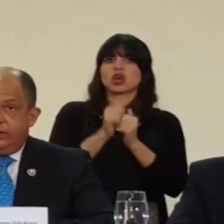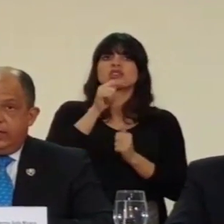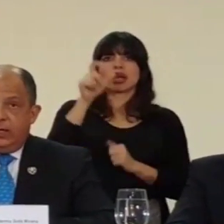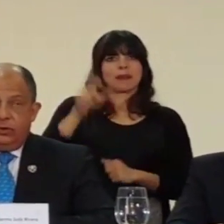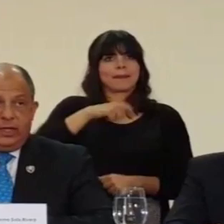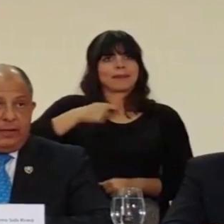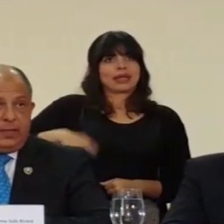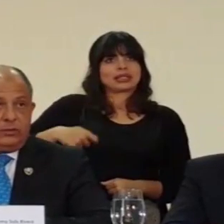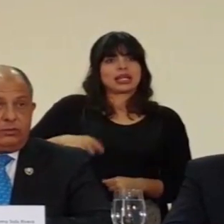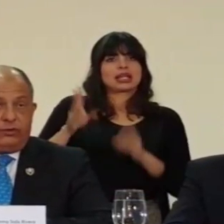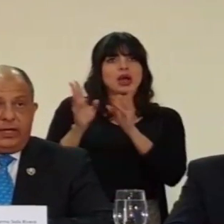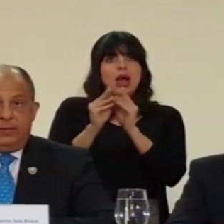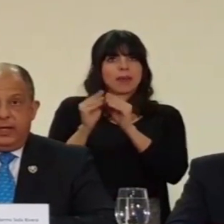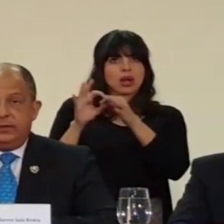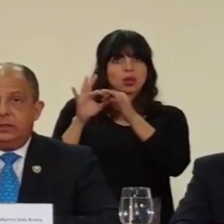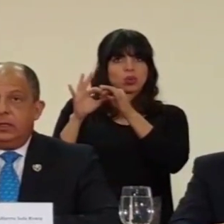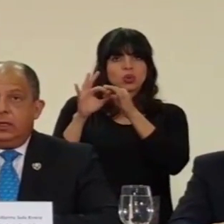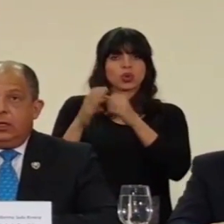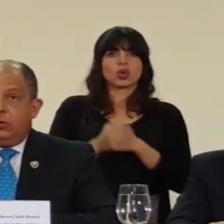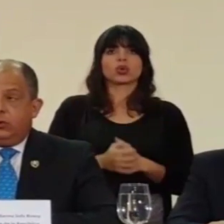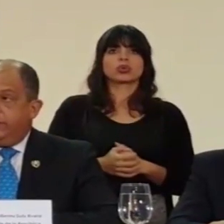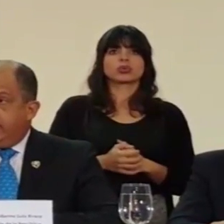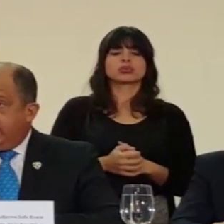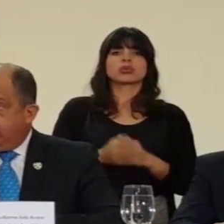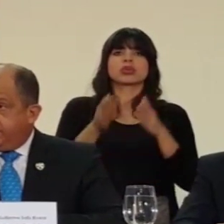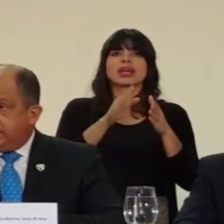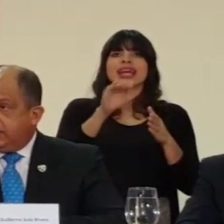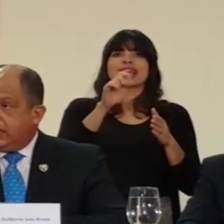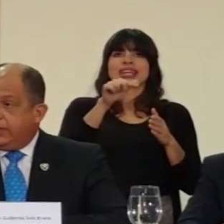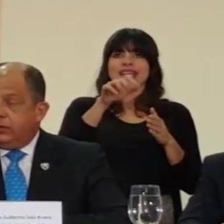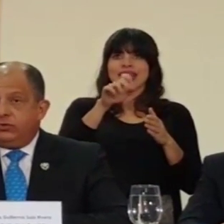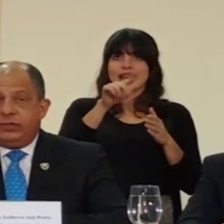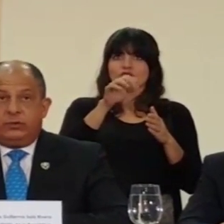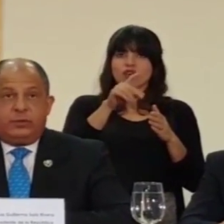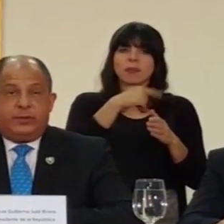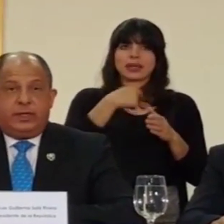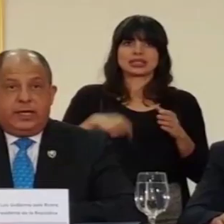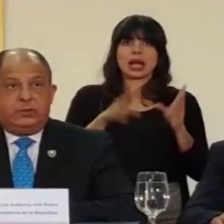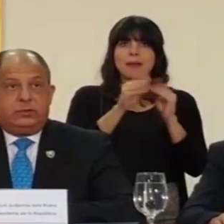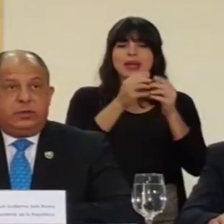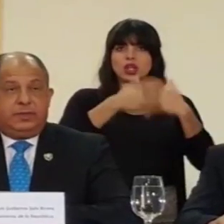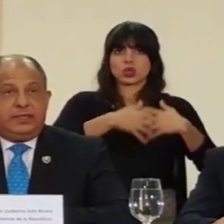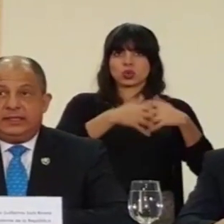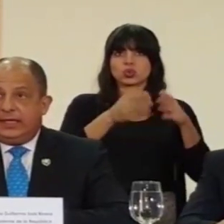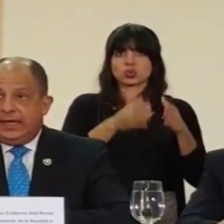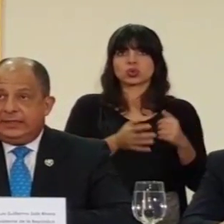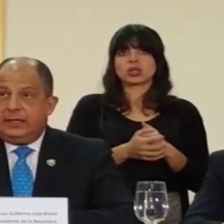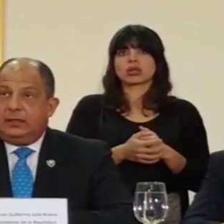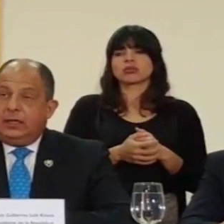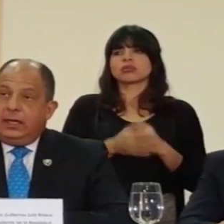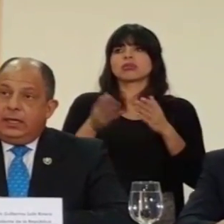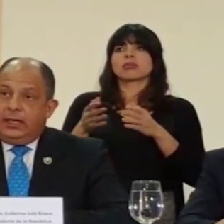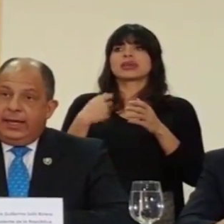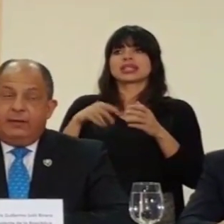de la Cámara, el señor Ramírez, con el señor presidente de la Cámara de Bustos, el señor presidente de Orlando, el señor presidente de